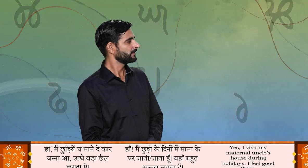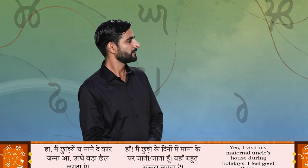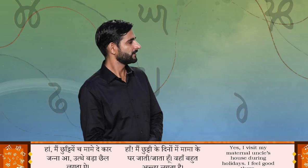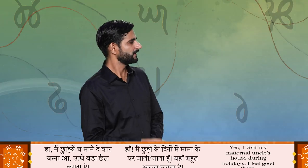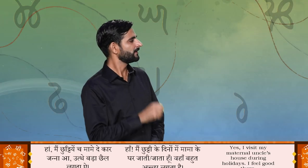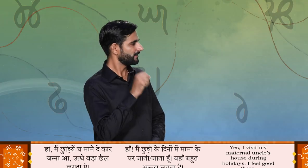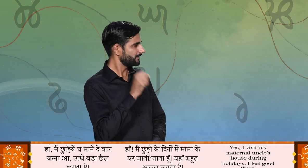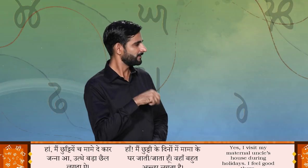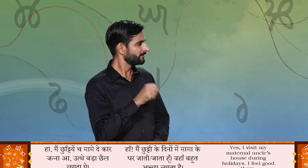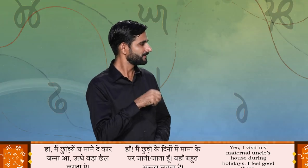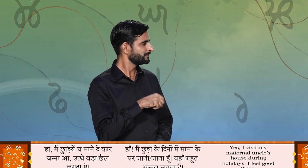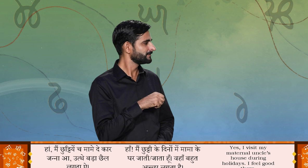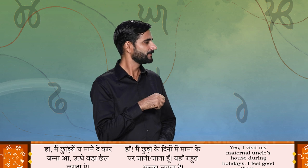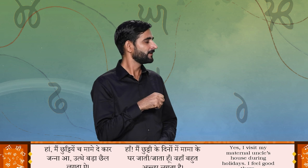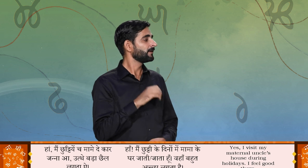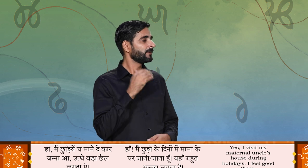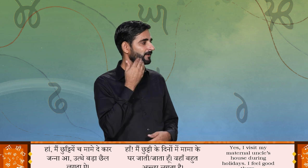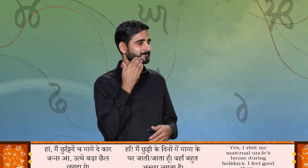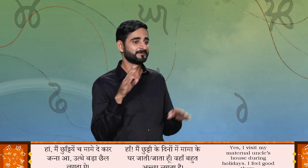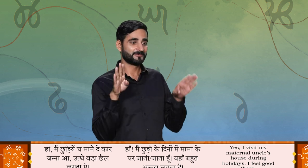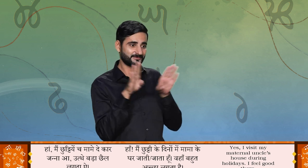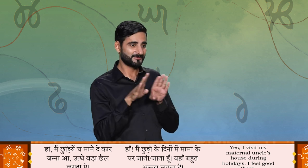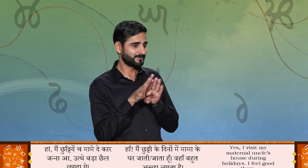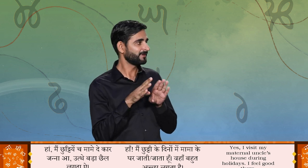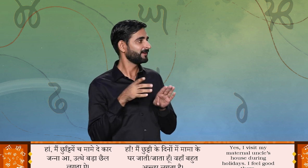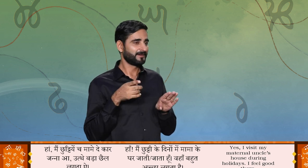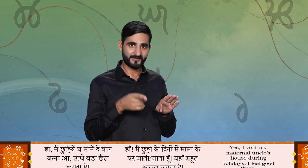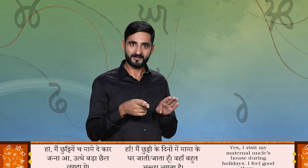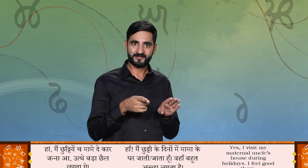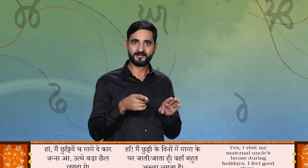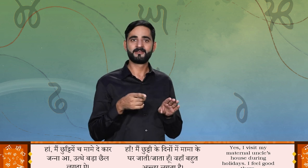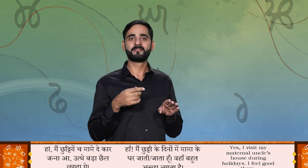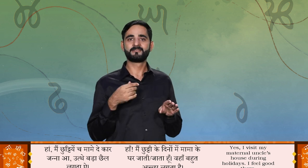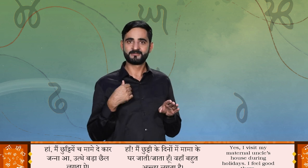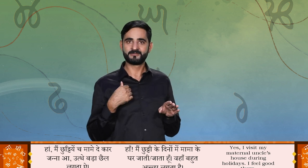आँ मैं छुटियां जो मामेदे करेच जन्ना आँ उत्थें बड़ा शैर लगदा है